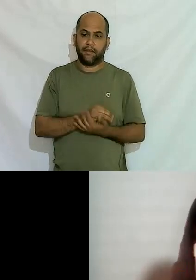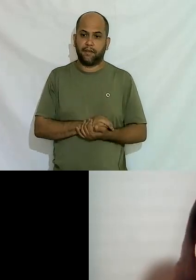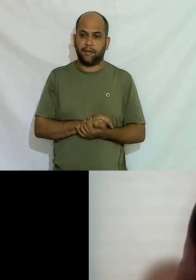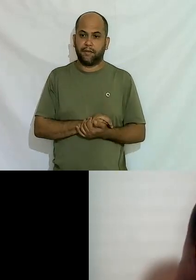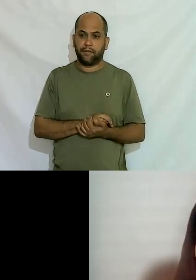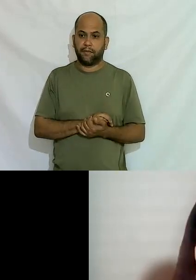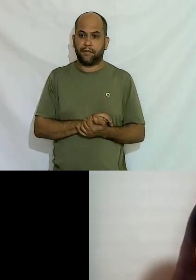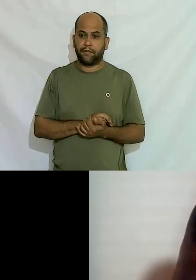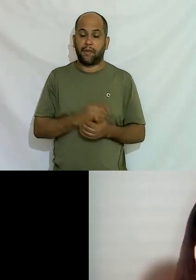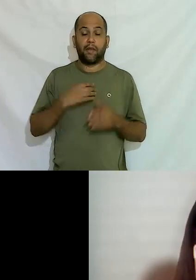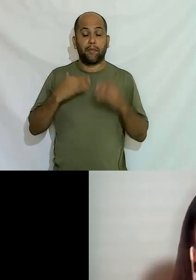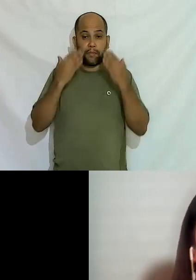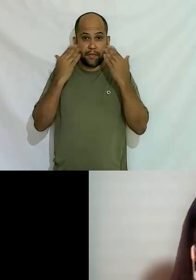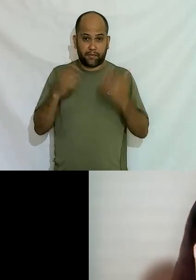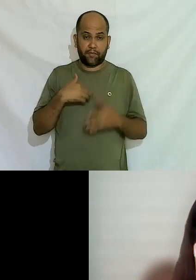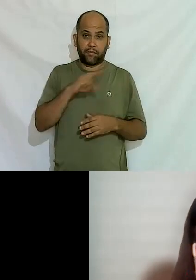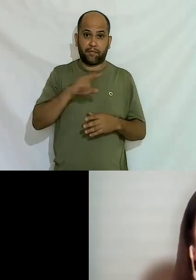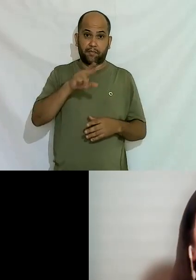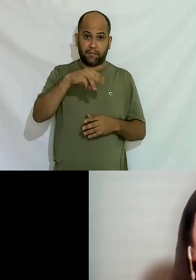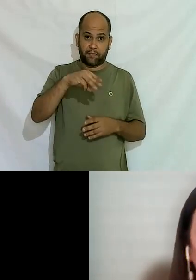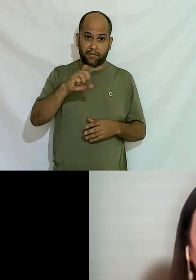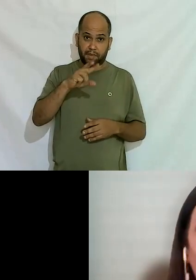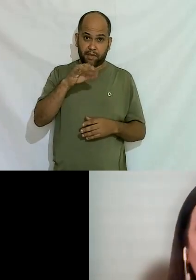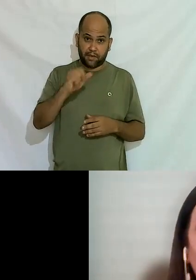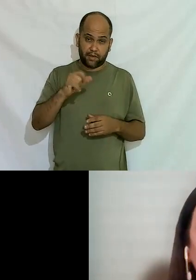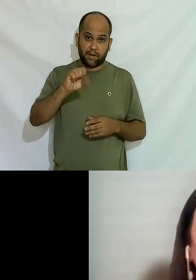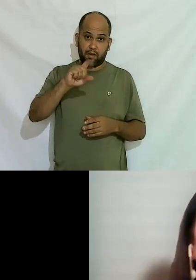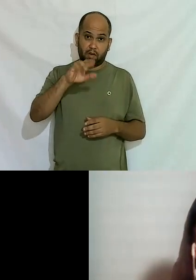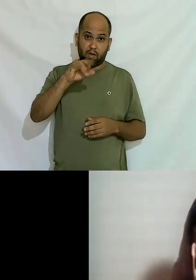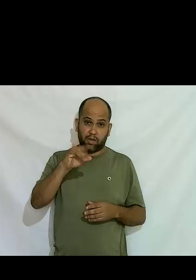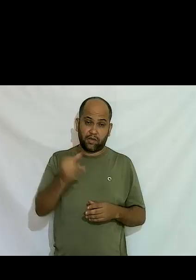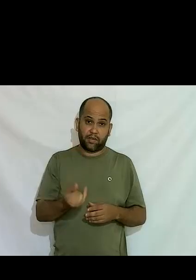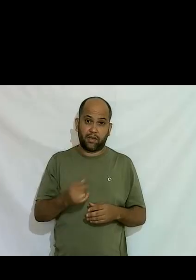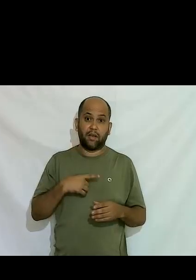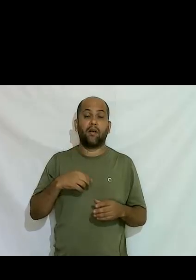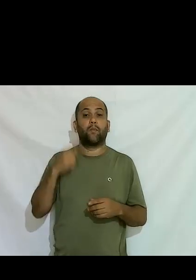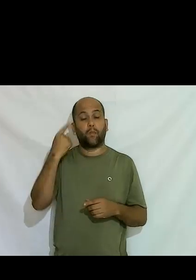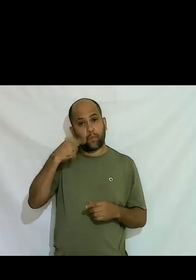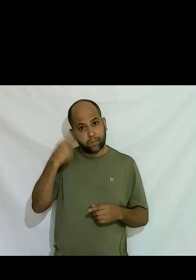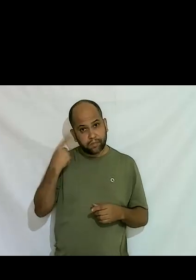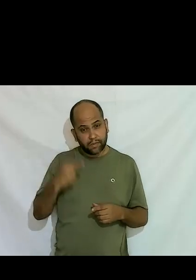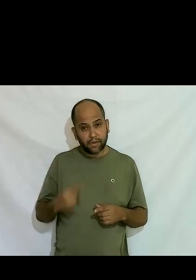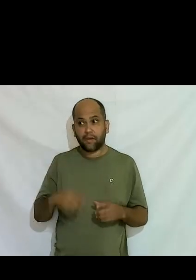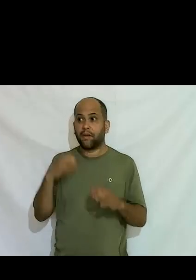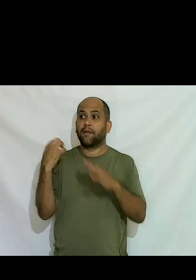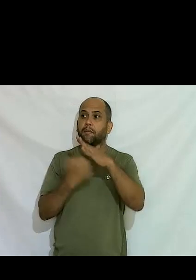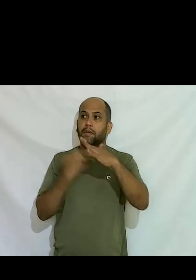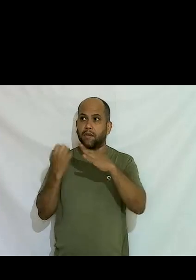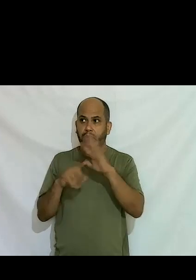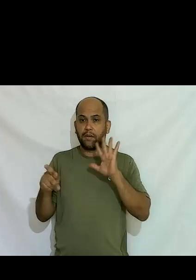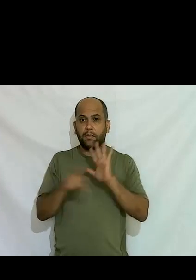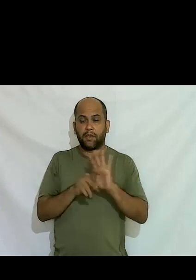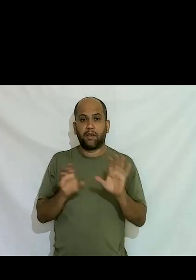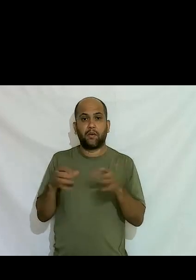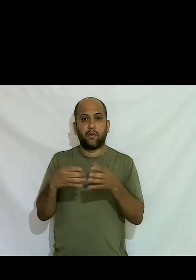eu vou me apresentar meu nome é Márcia Rocha eu sou advogada sou empresária advogada integrante da comissão